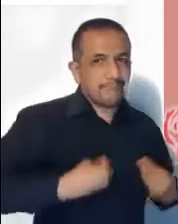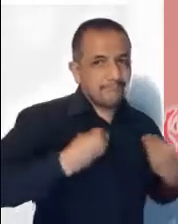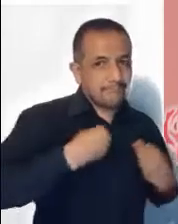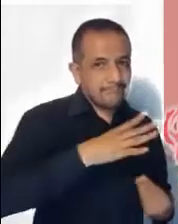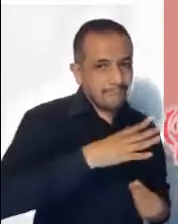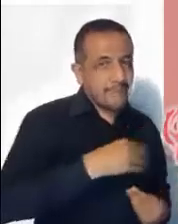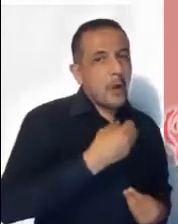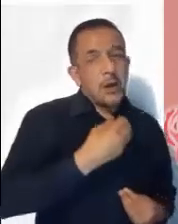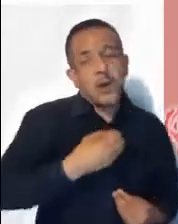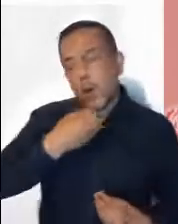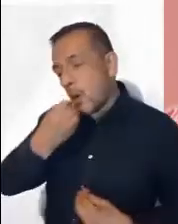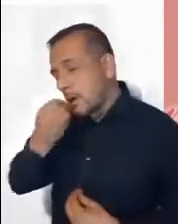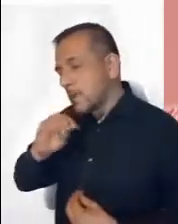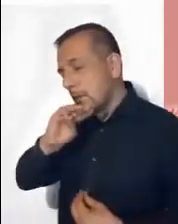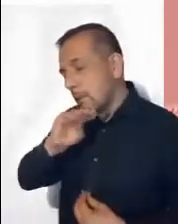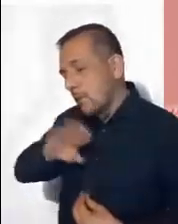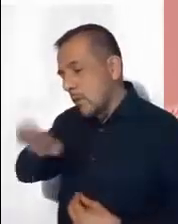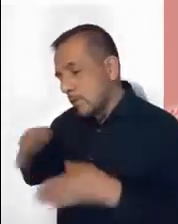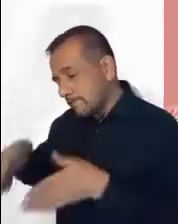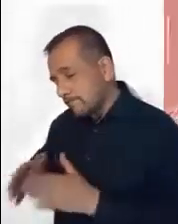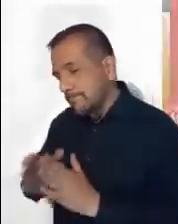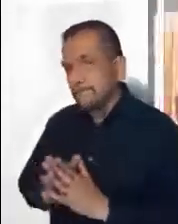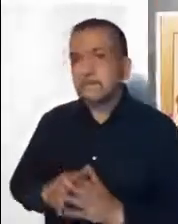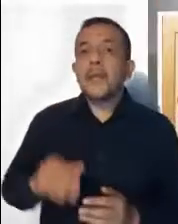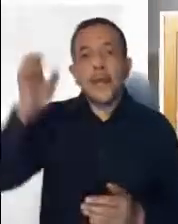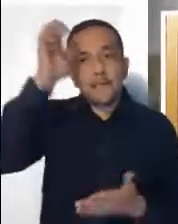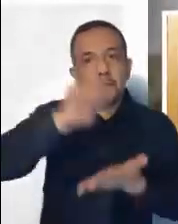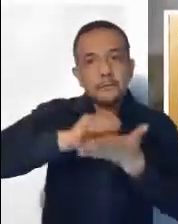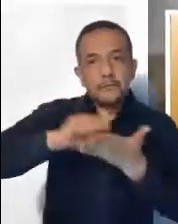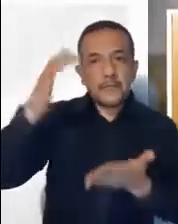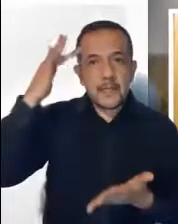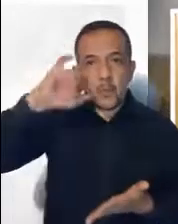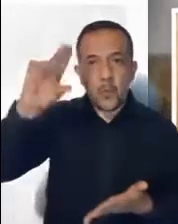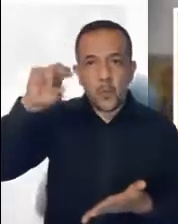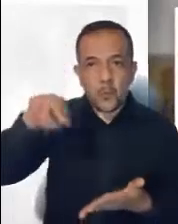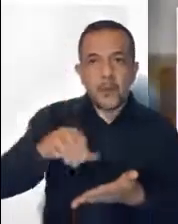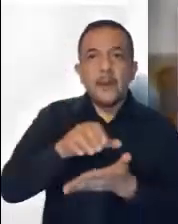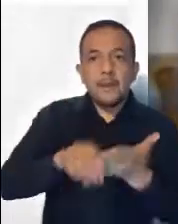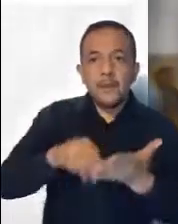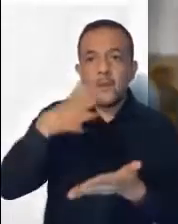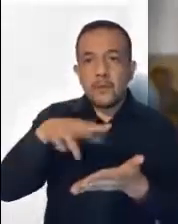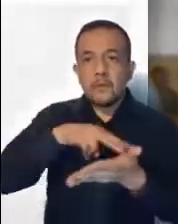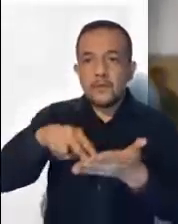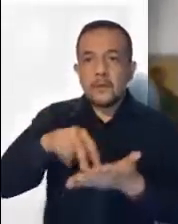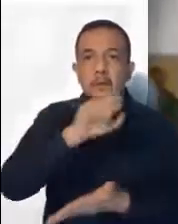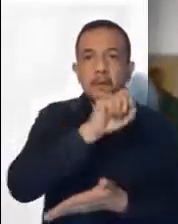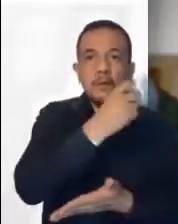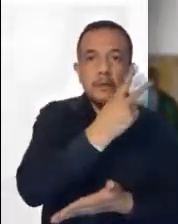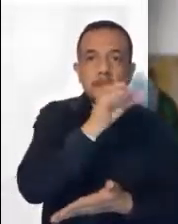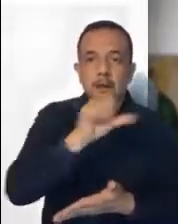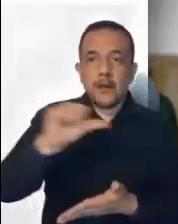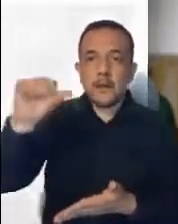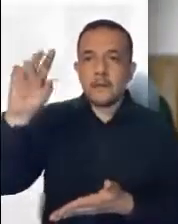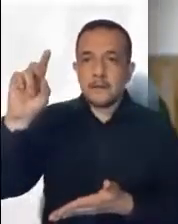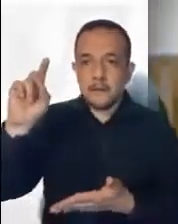Nuestra oración por nuestras mamacitas difuntas. Evangelio de San Juan capítulo 10 versículos 22